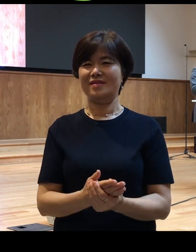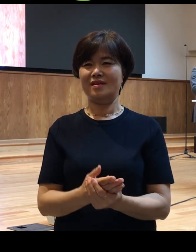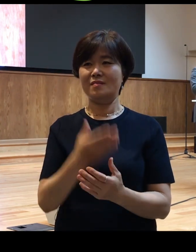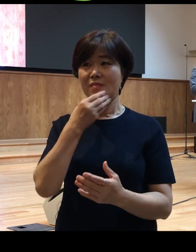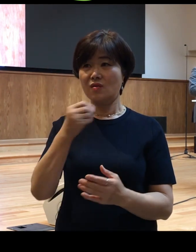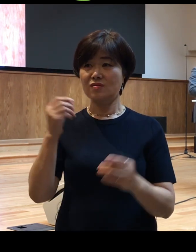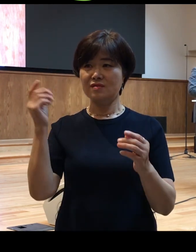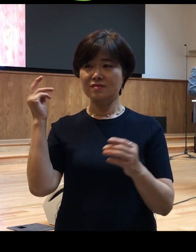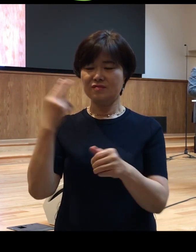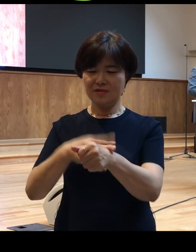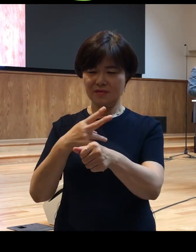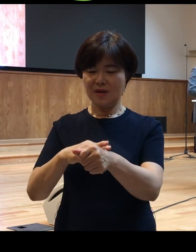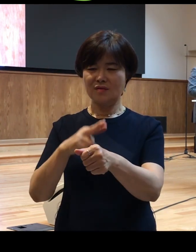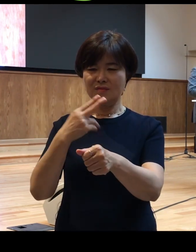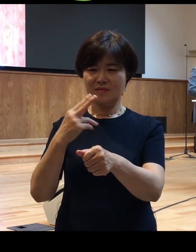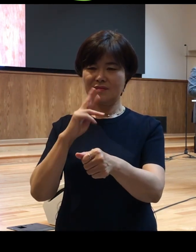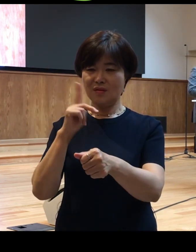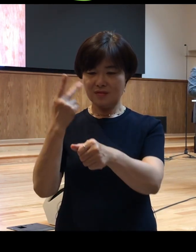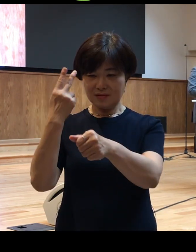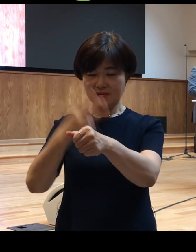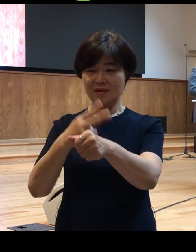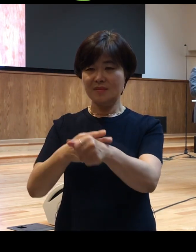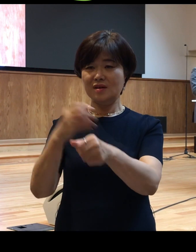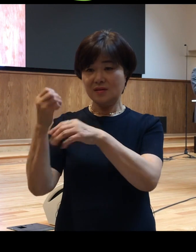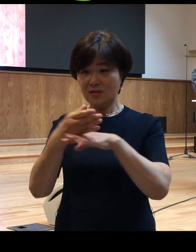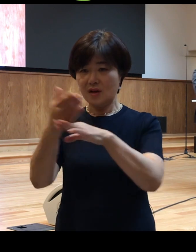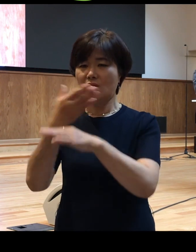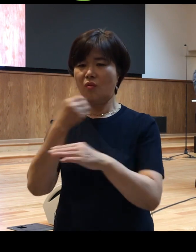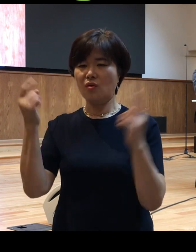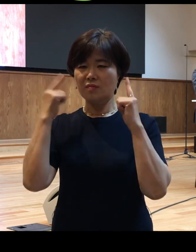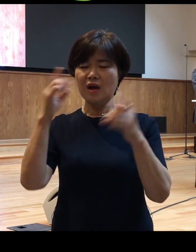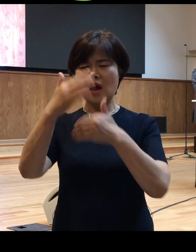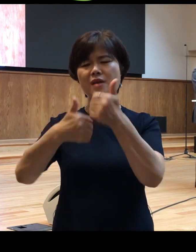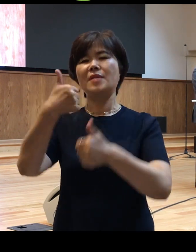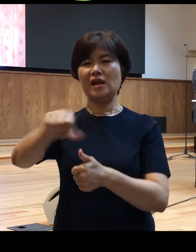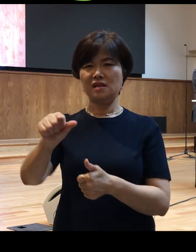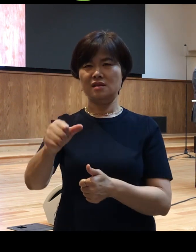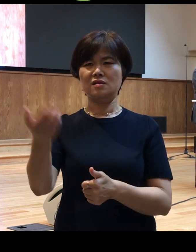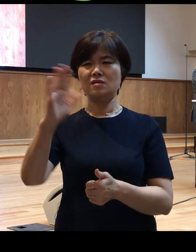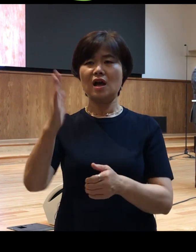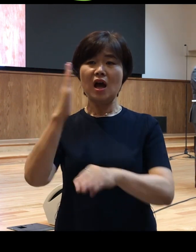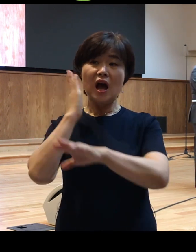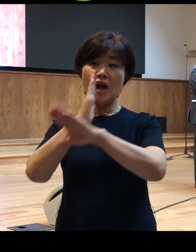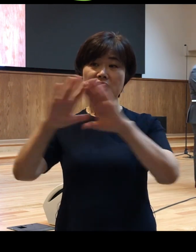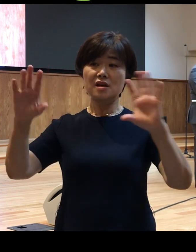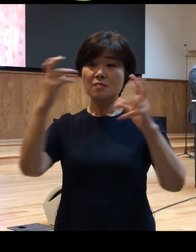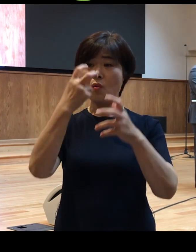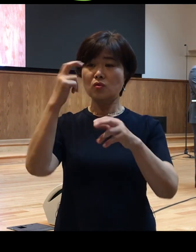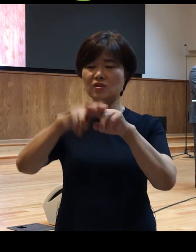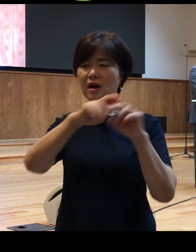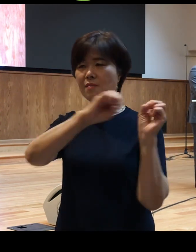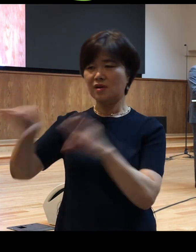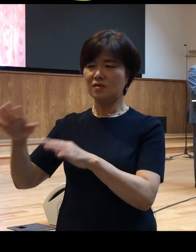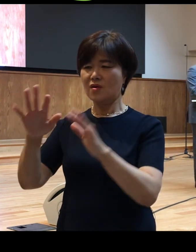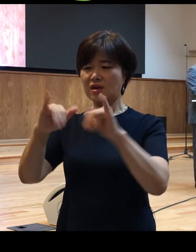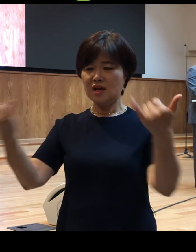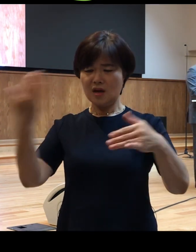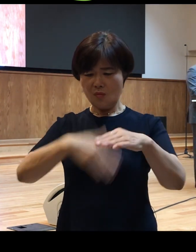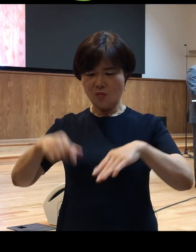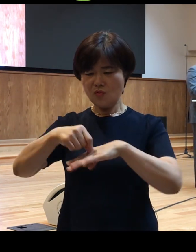그분이라면 하나님의 아들이시지만 하늘 보자를 버리시고 인간의 몸을 입고 오신 우리와